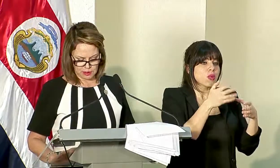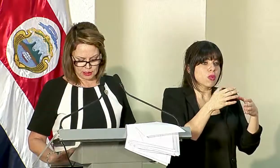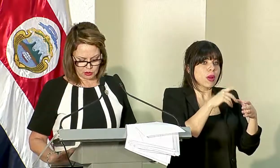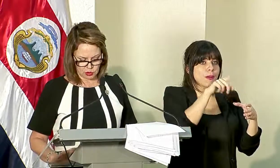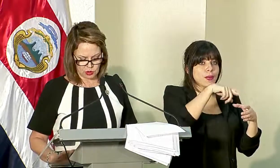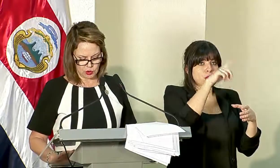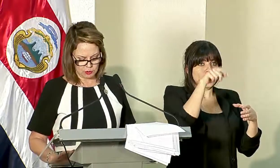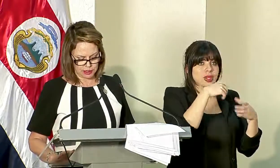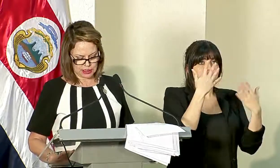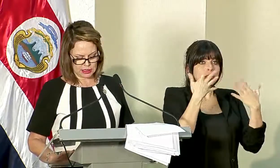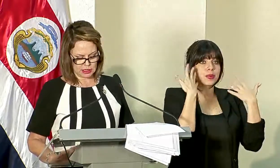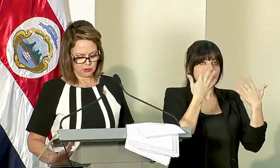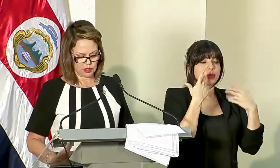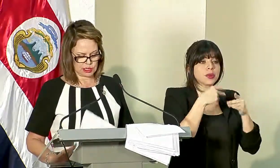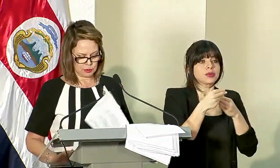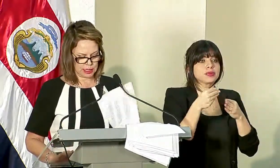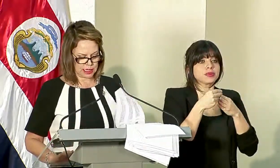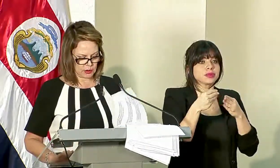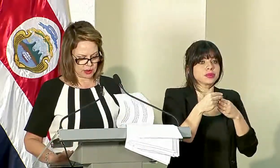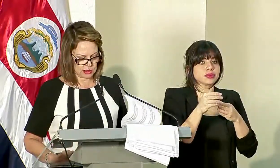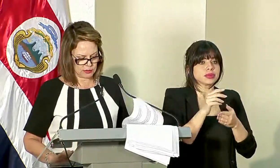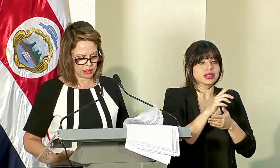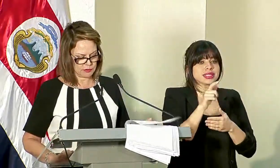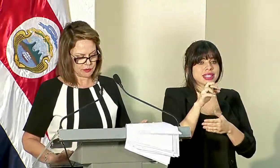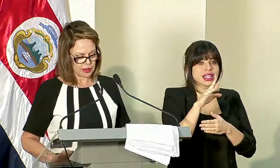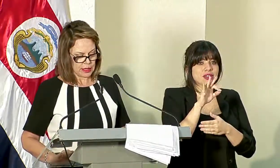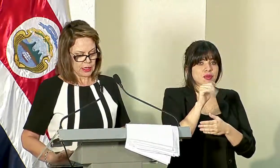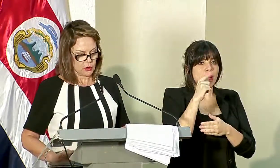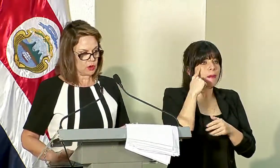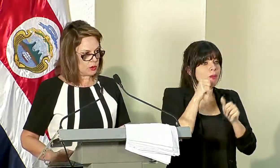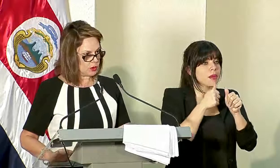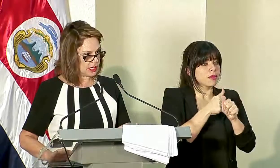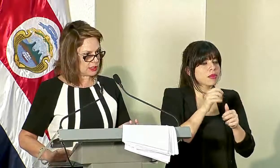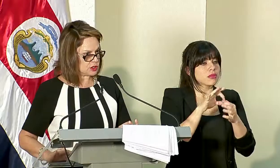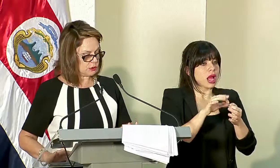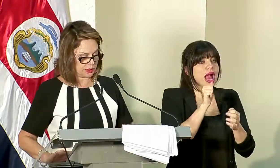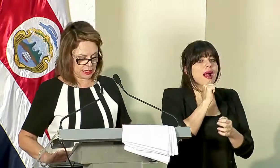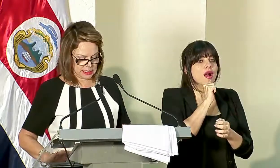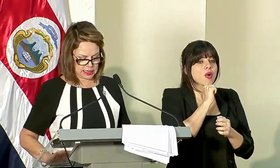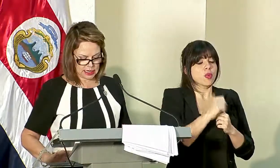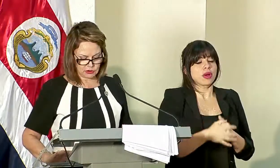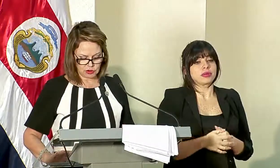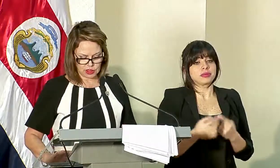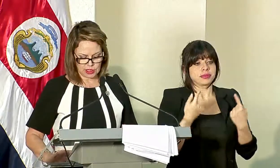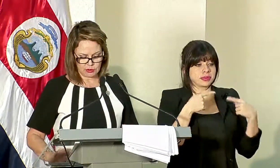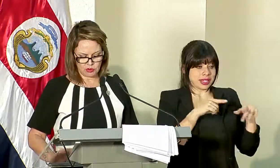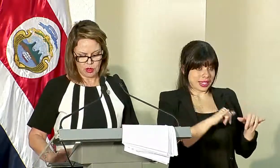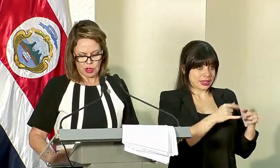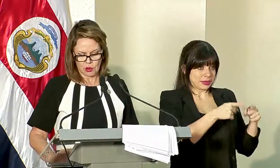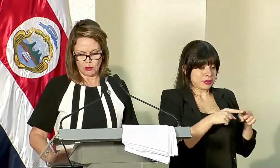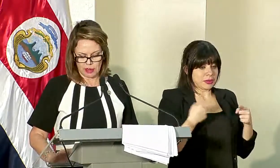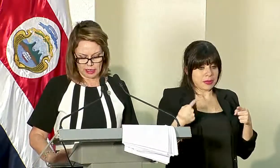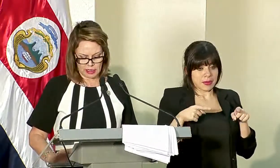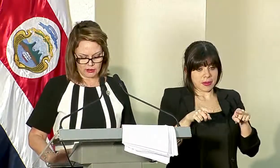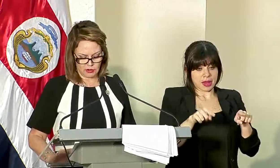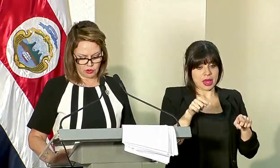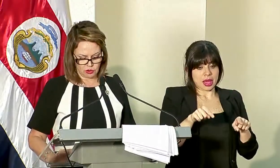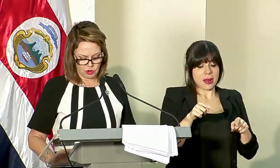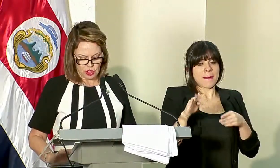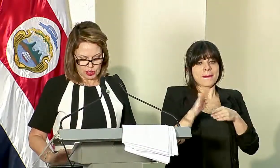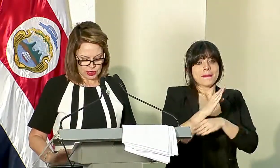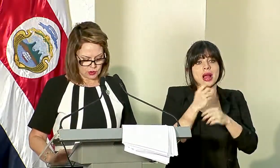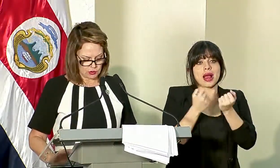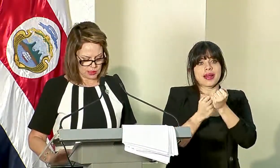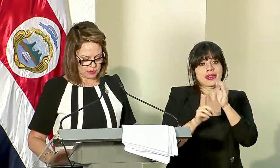molinos para viento y compra de centrífugas para el agua también. Como una atención paralela a esto, tenemos con Banca de